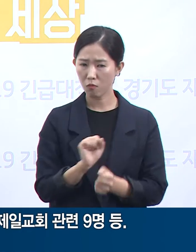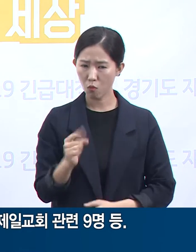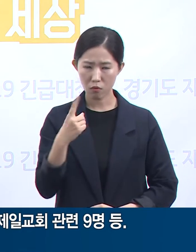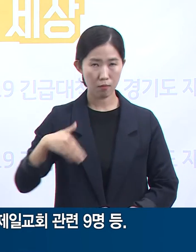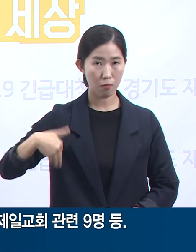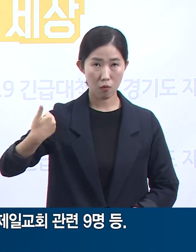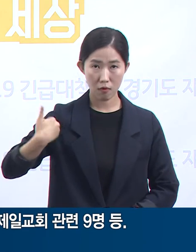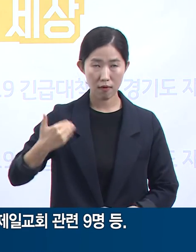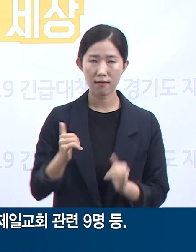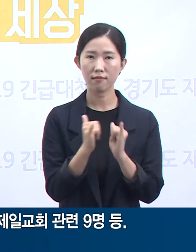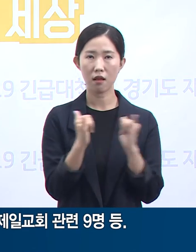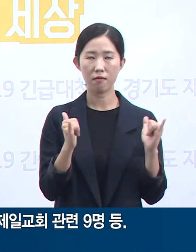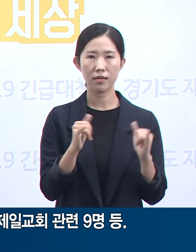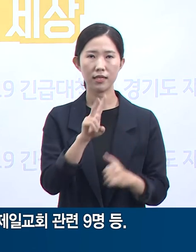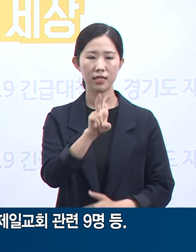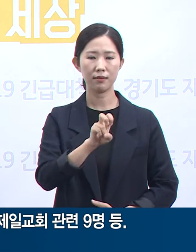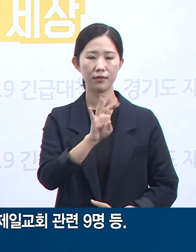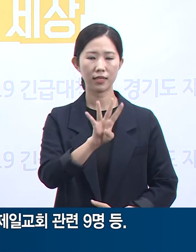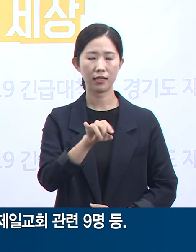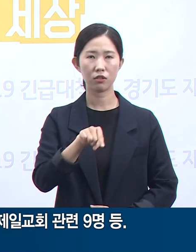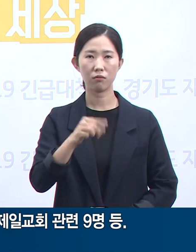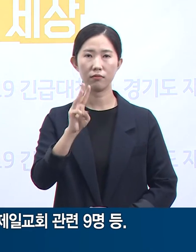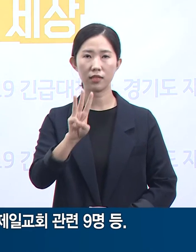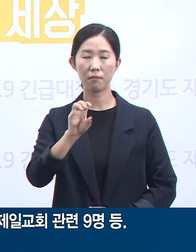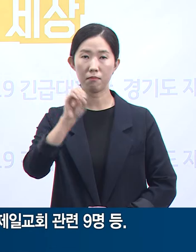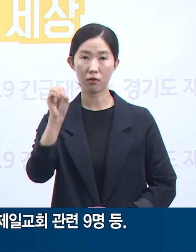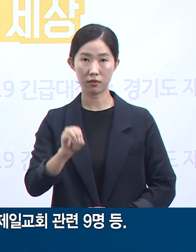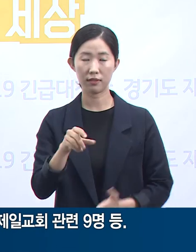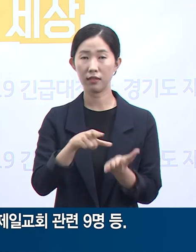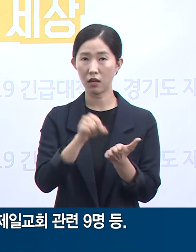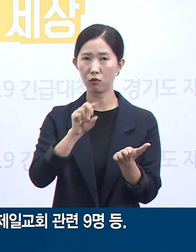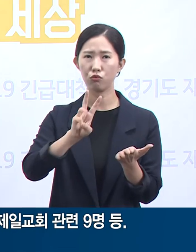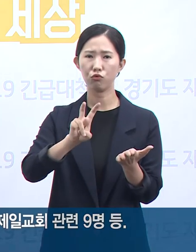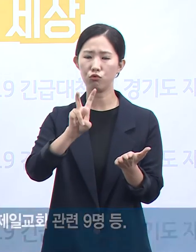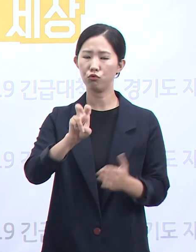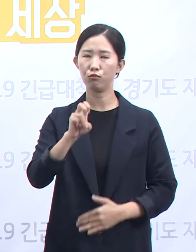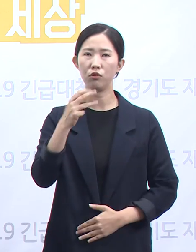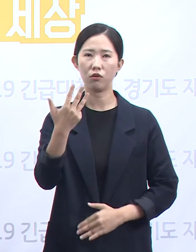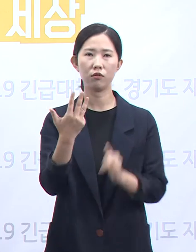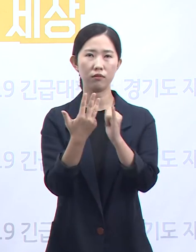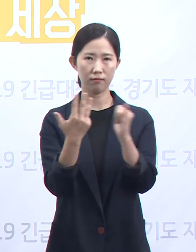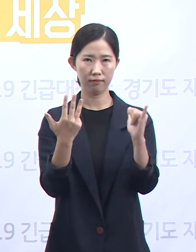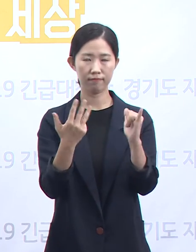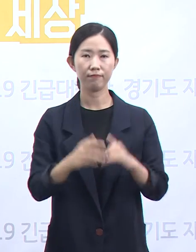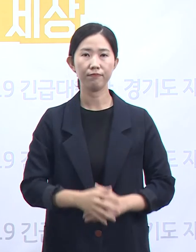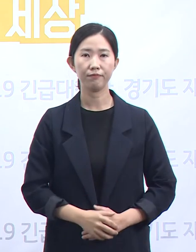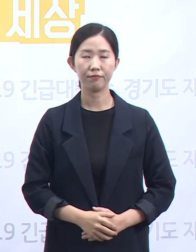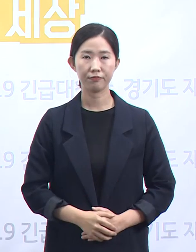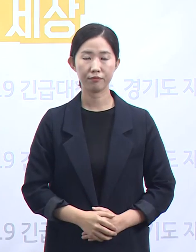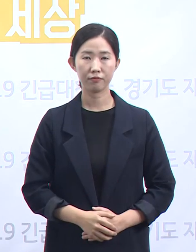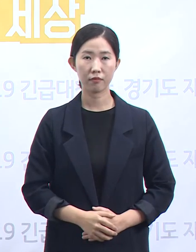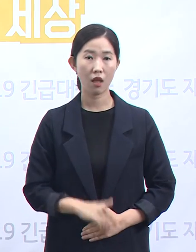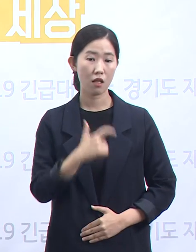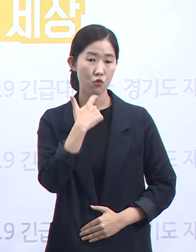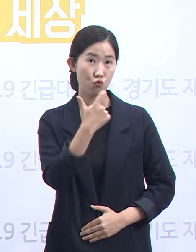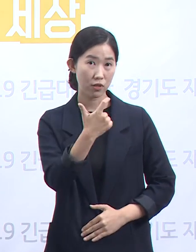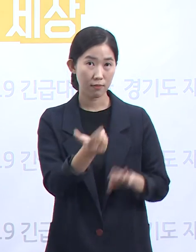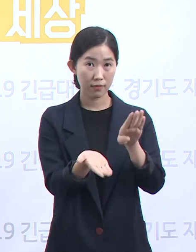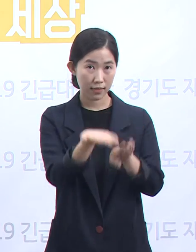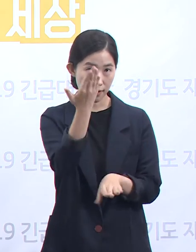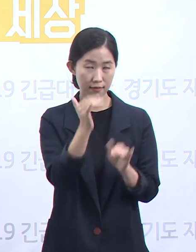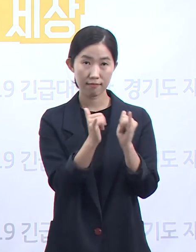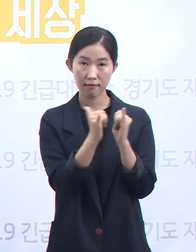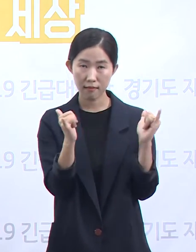확진자는 24.3%인 28명입니다. 이 중 60세 이상 고령자로